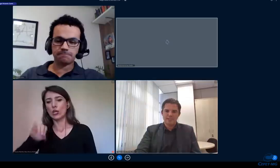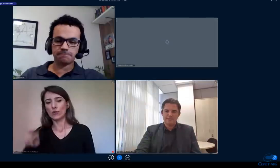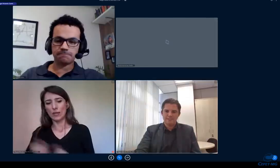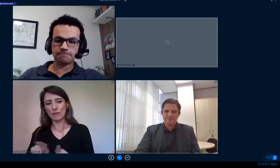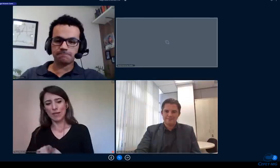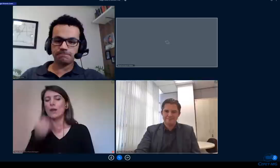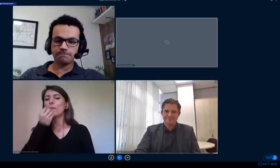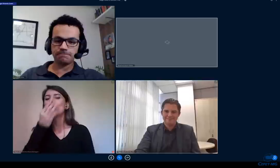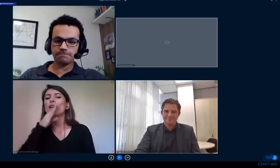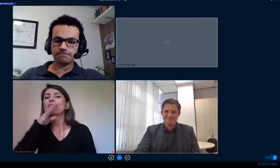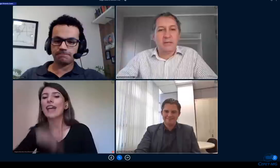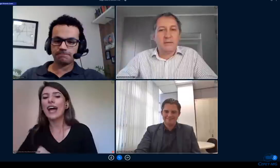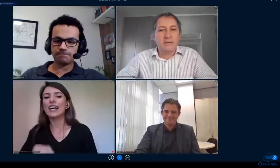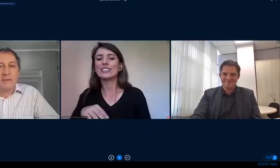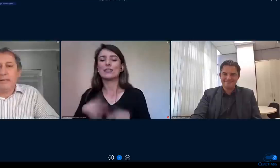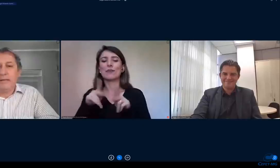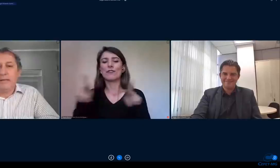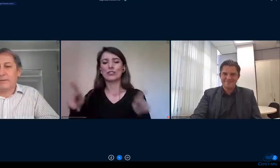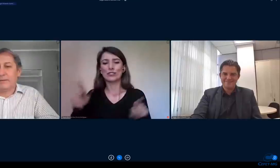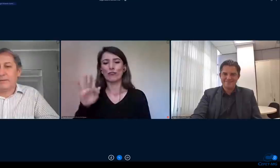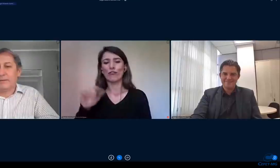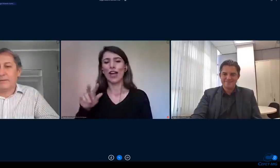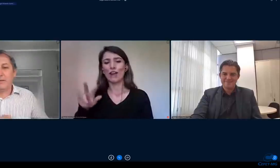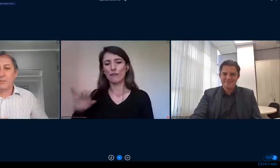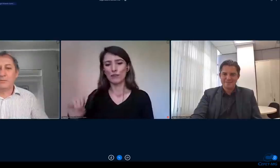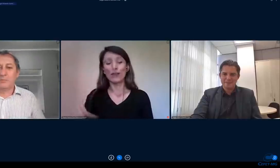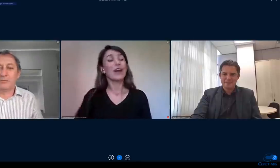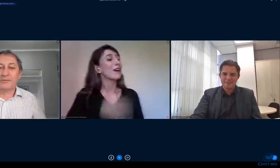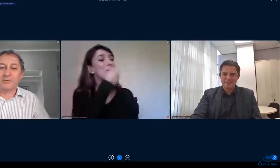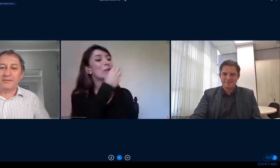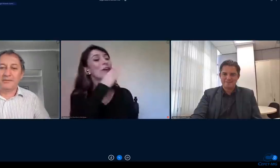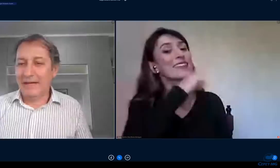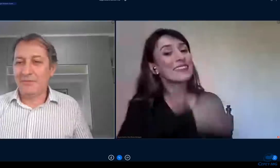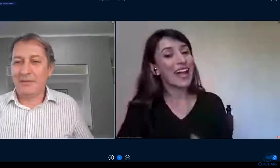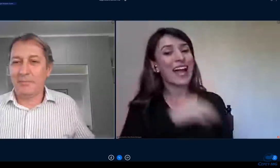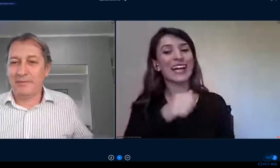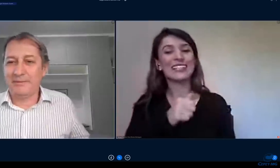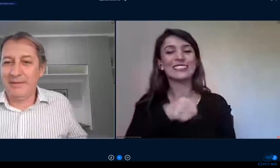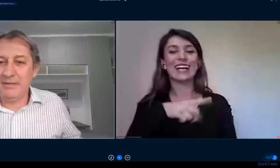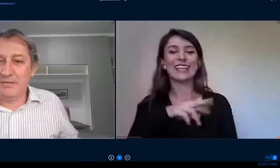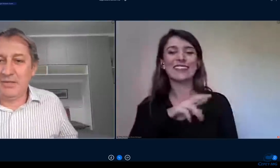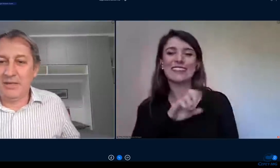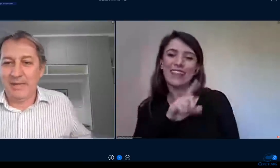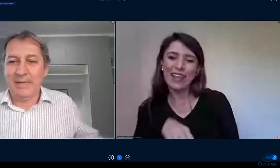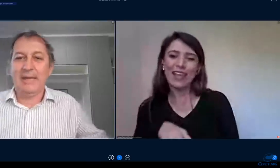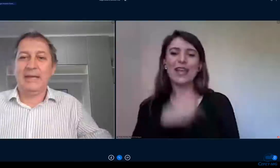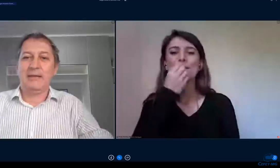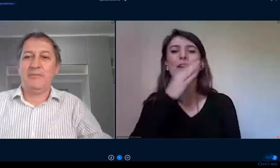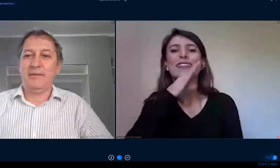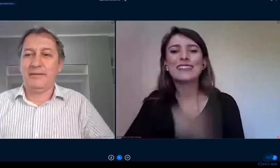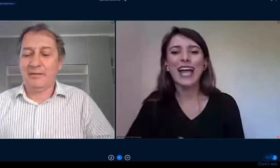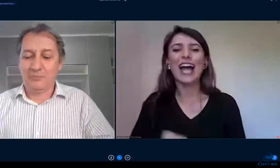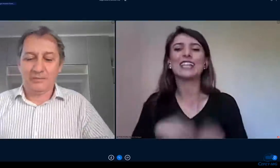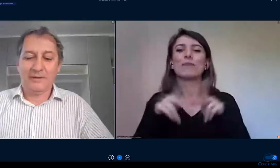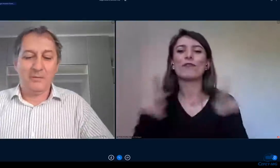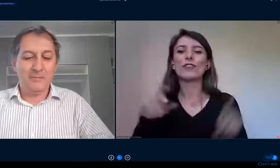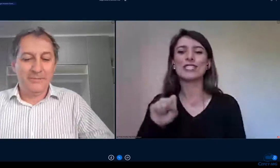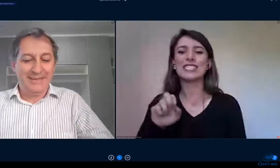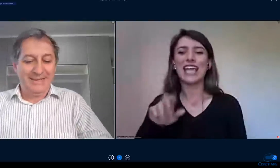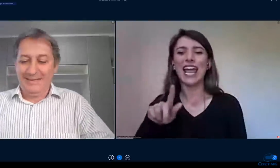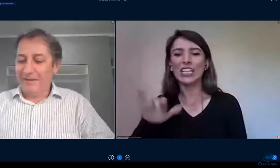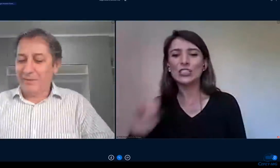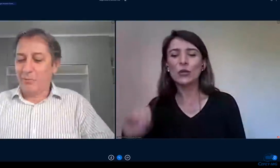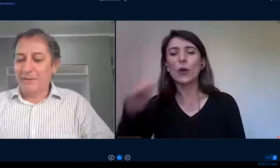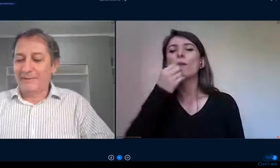boa tarde André boa tarde a todos o professor Sérgio aqui presente a Mayara que faz a tradução